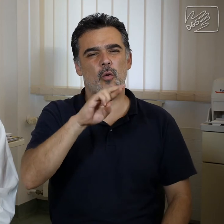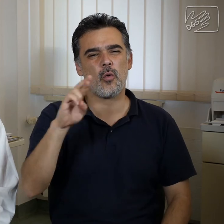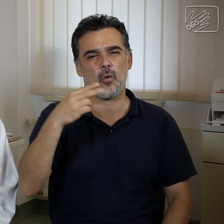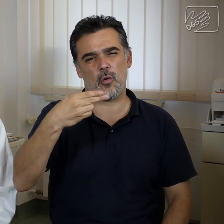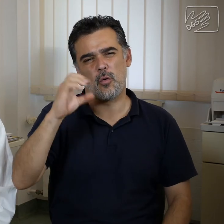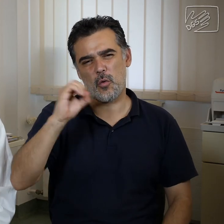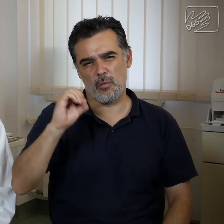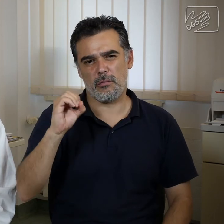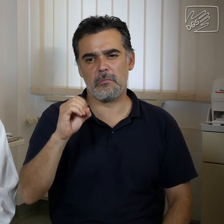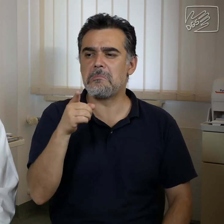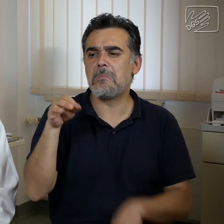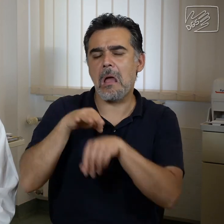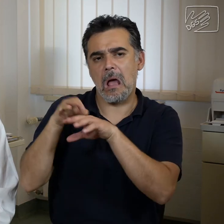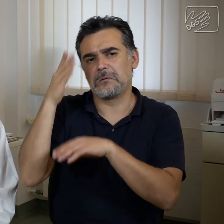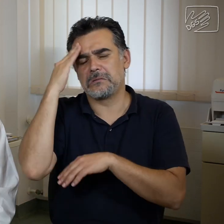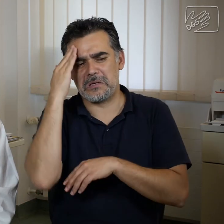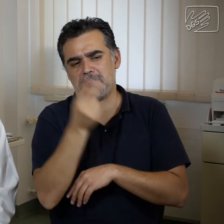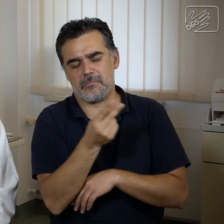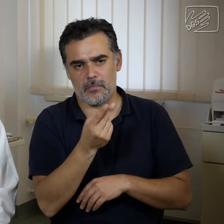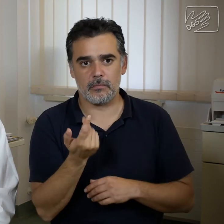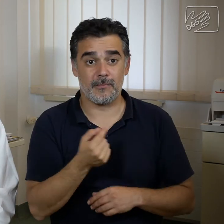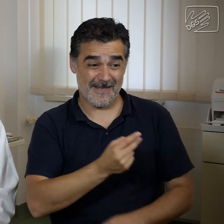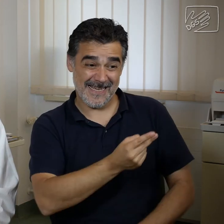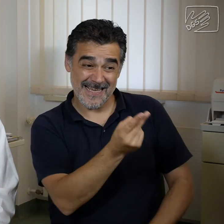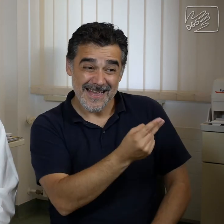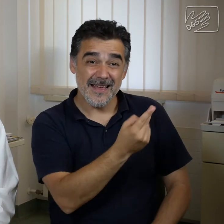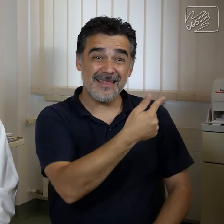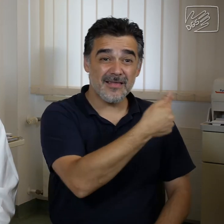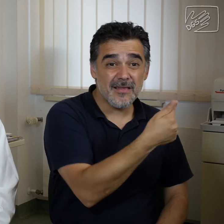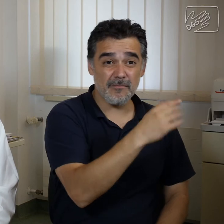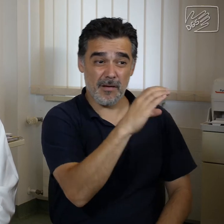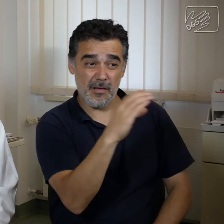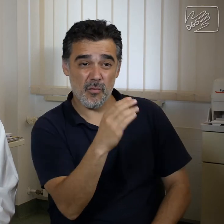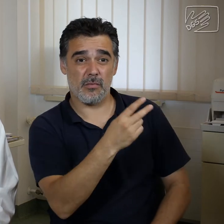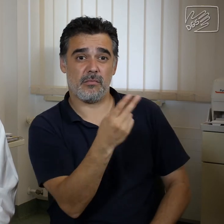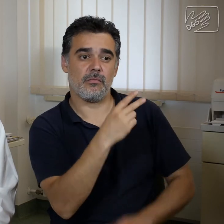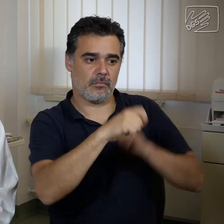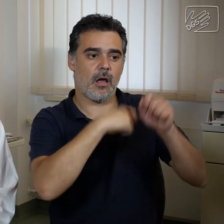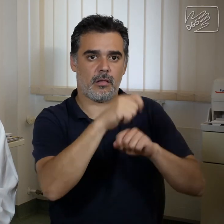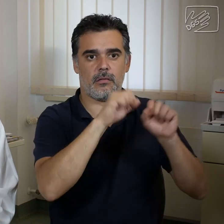die, wenn sie nicht behandelt werden, Schädigungen des Körpers auslösen können. Unter anderem kann der Mann unfruchtbar werden.